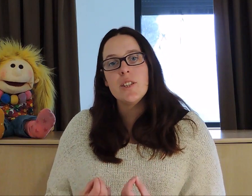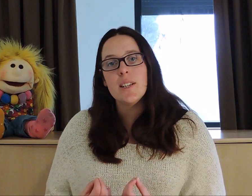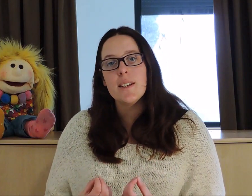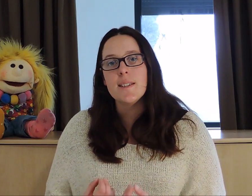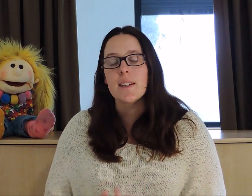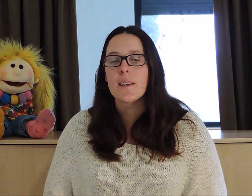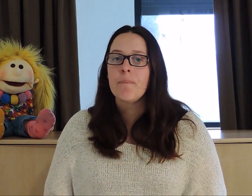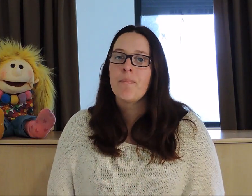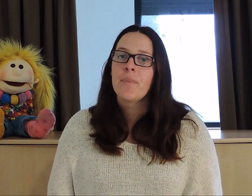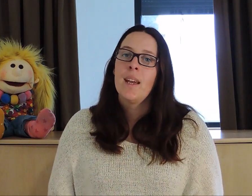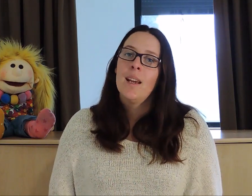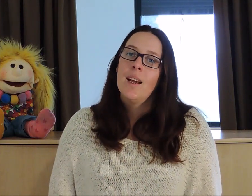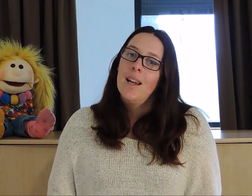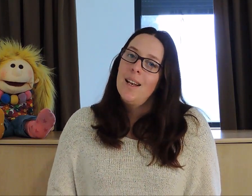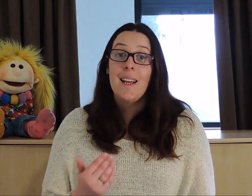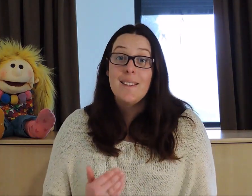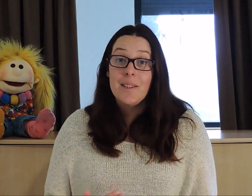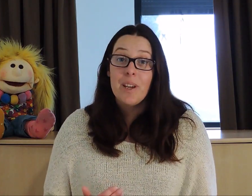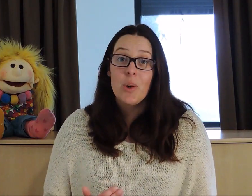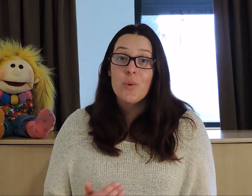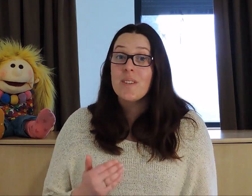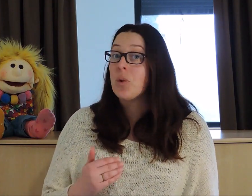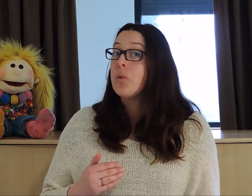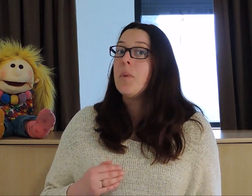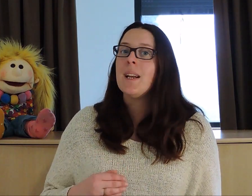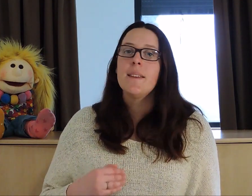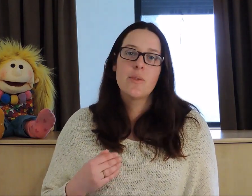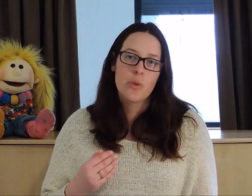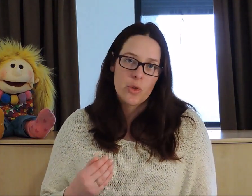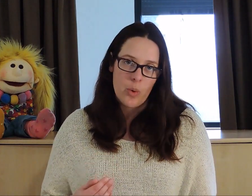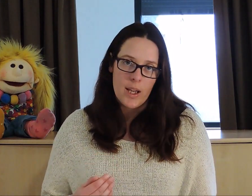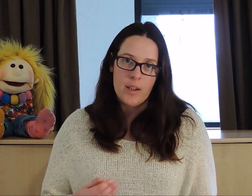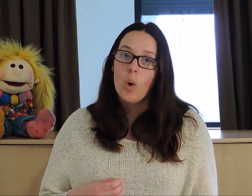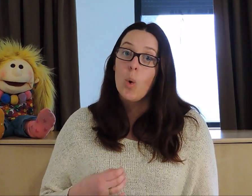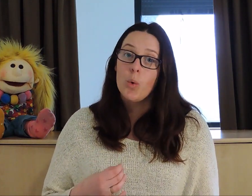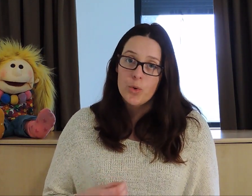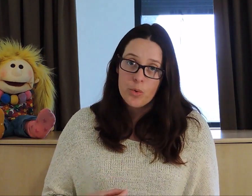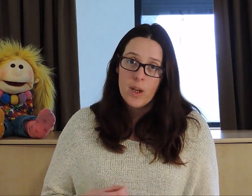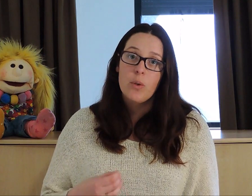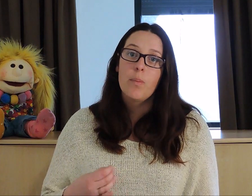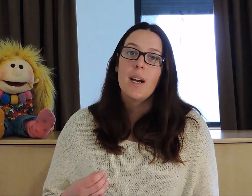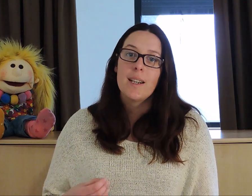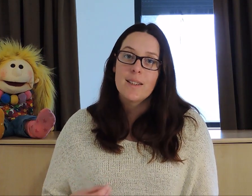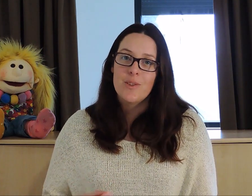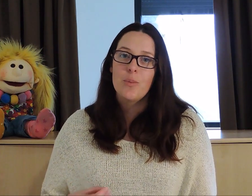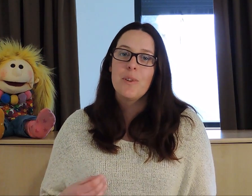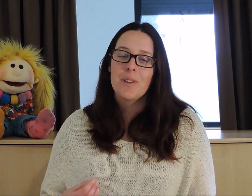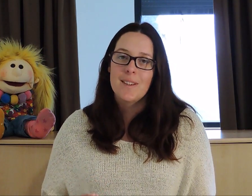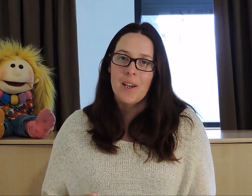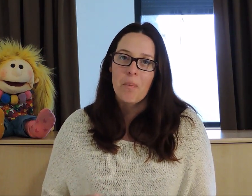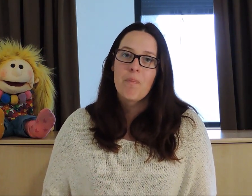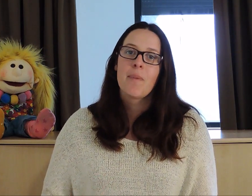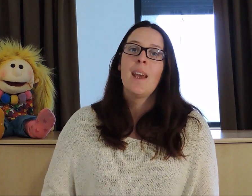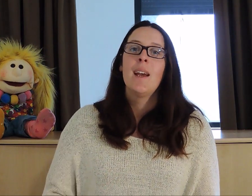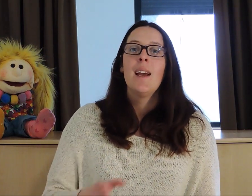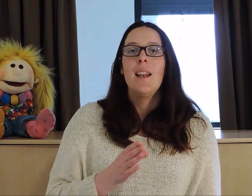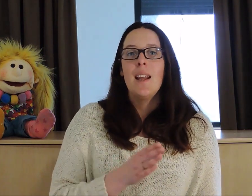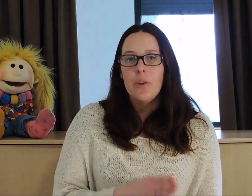génétique. La différence c'est qu'une maladie se soigne, on ne soigne pas la trisomie 21. L